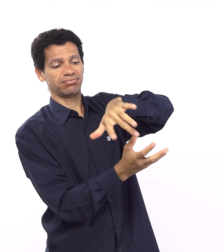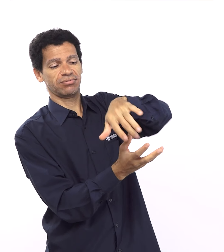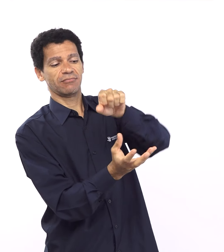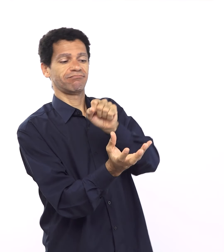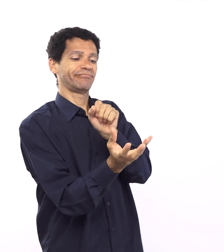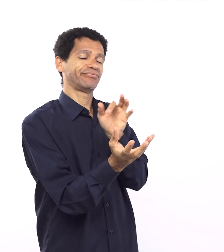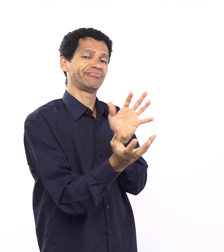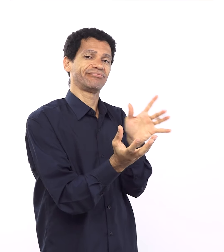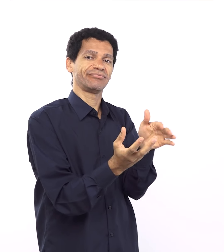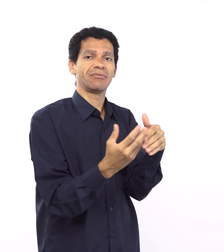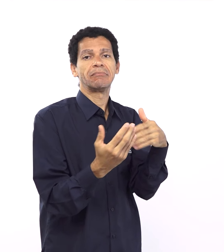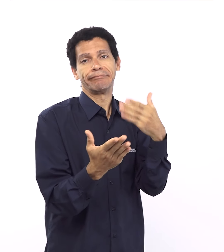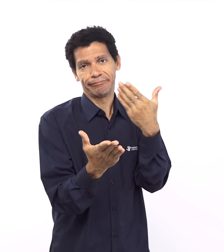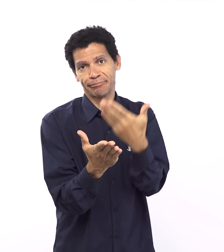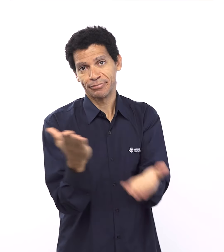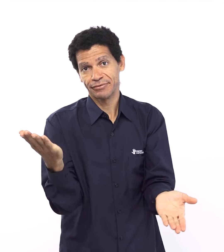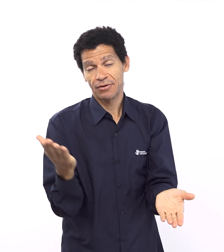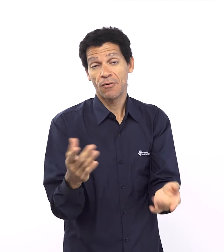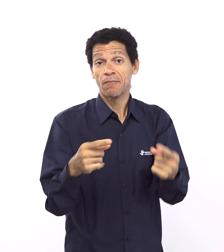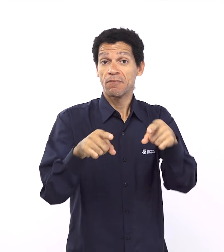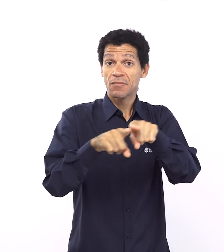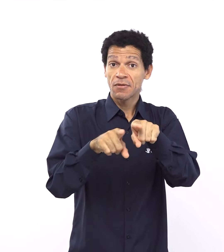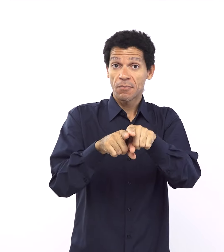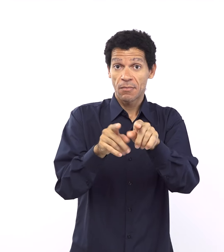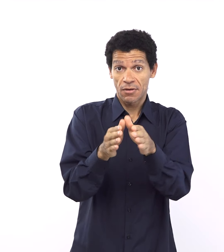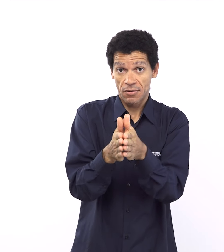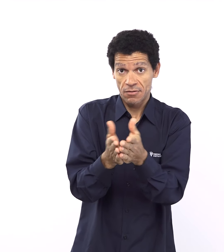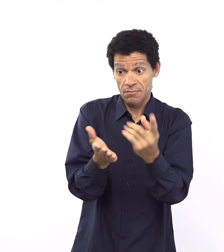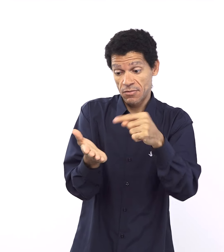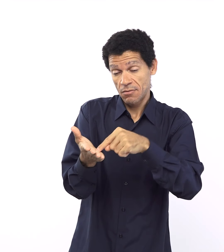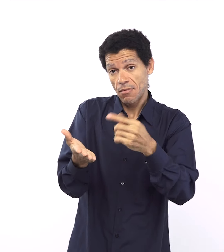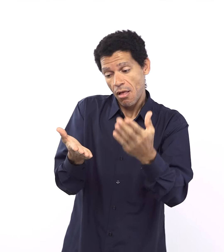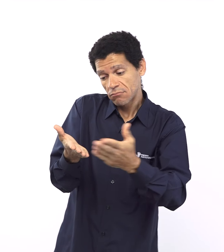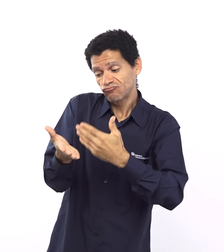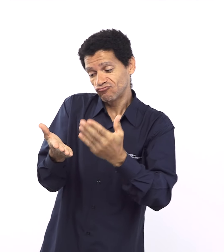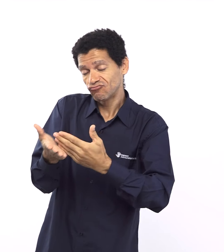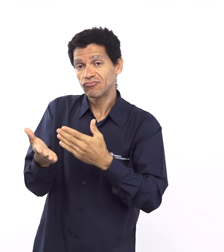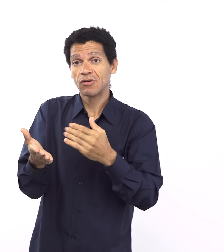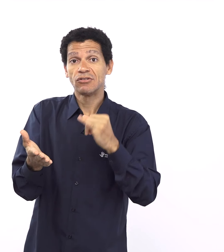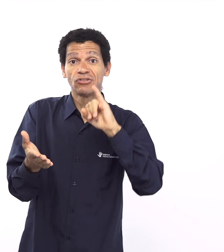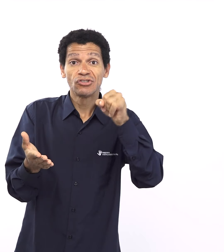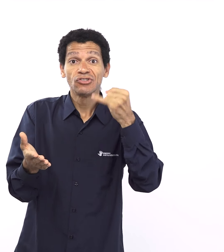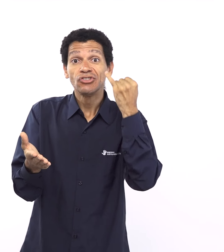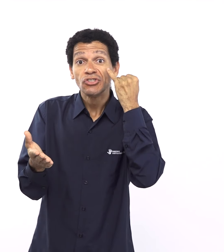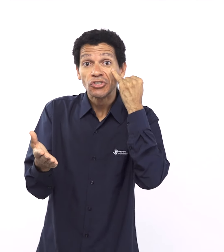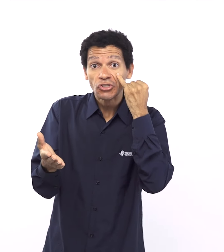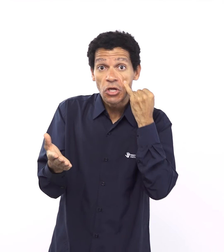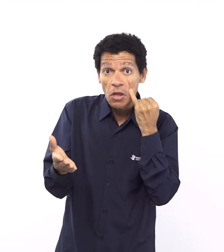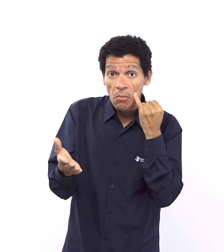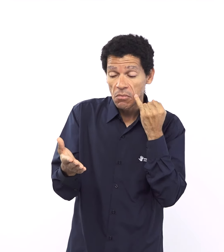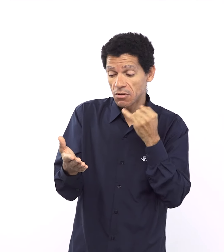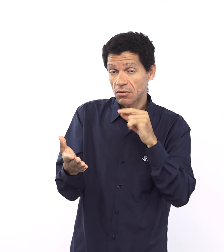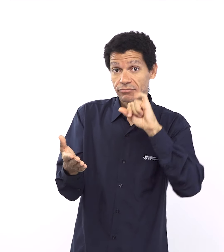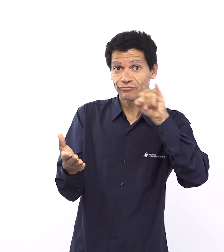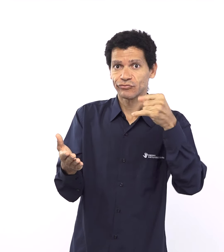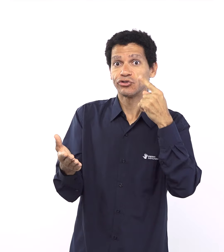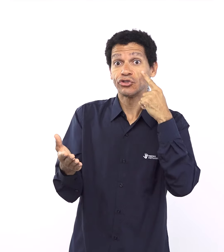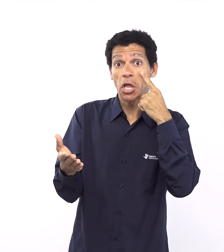Israel eu acho só importante antes de deixar claro que não é porque existem bênçãos e maldições na aliança de Deus com Israel